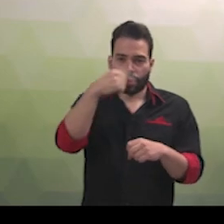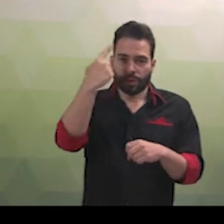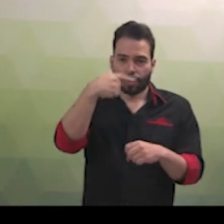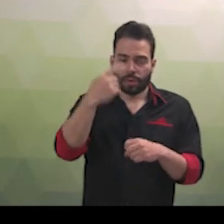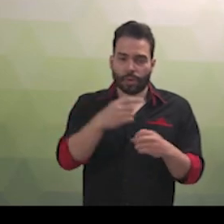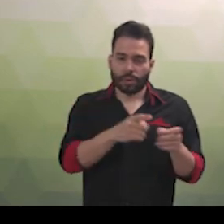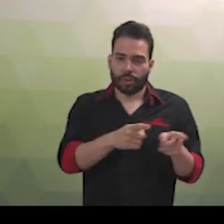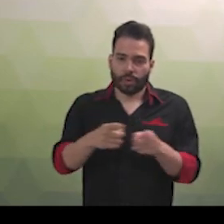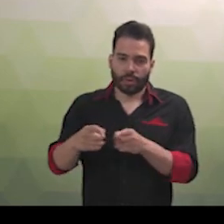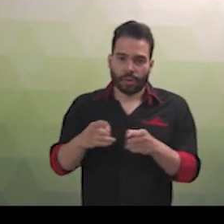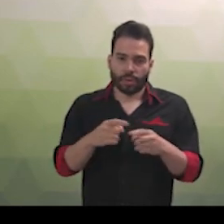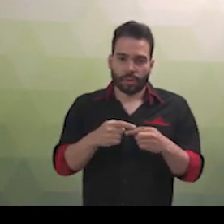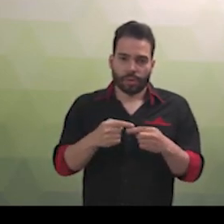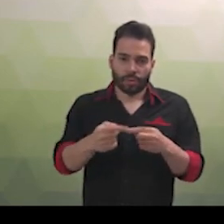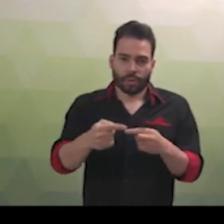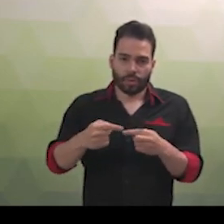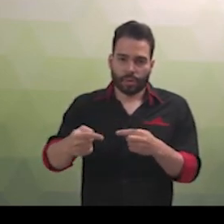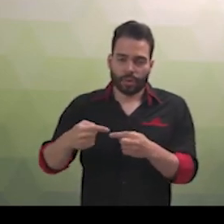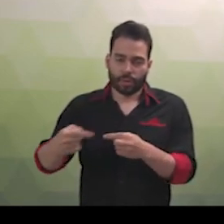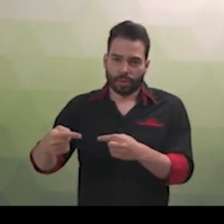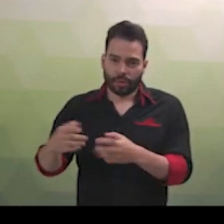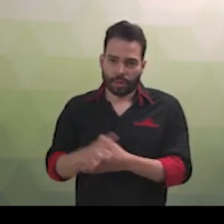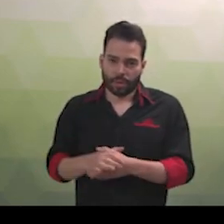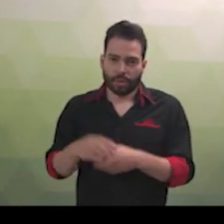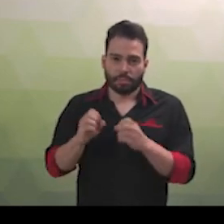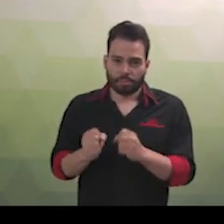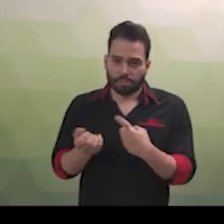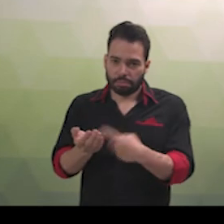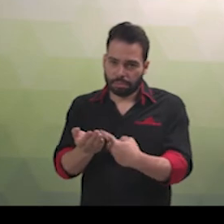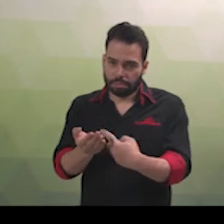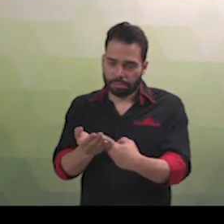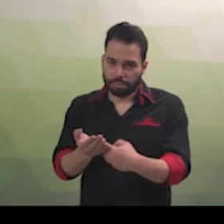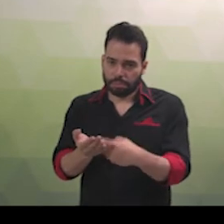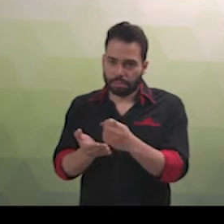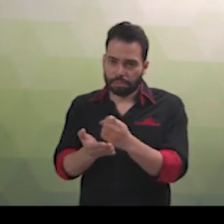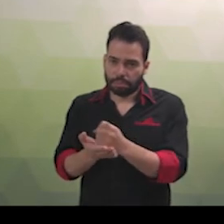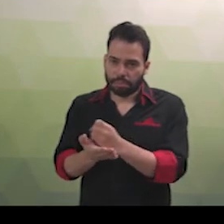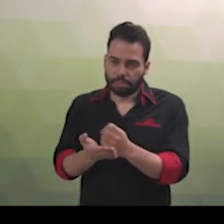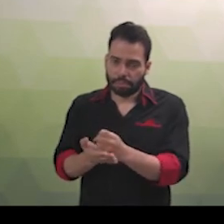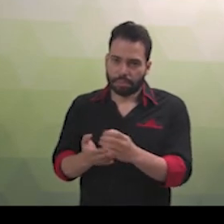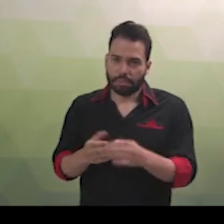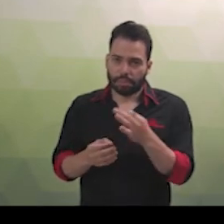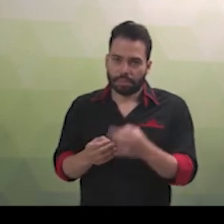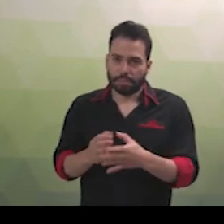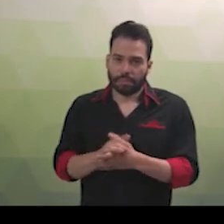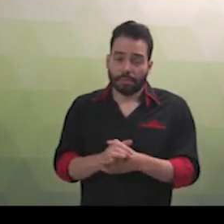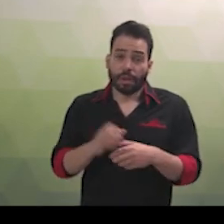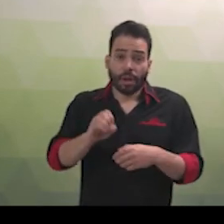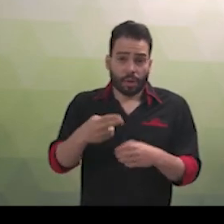compensação de horários e redução da jornada, mediante acordo ou convenção coletiva de trabalho. Ou jornadas de 6